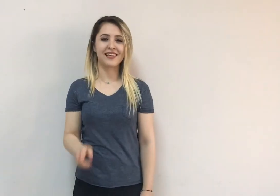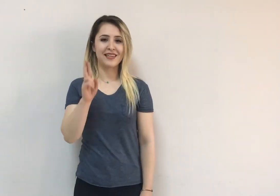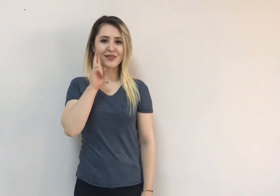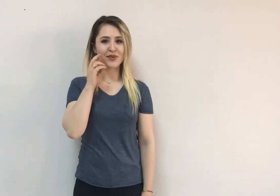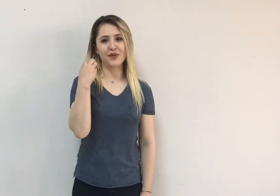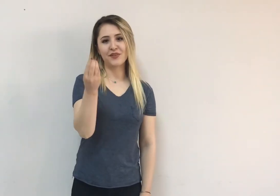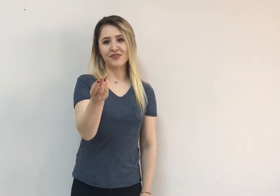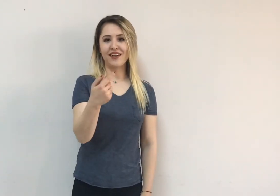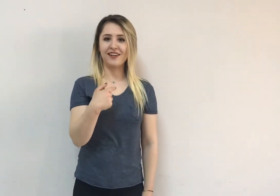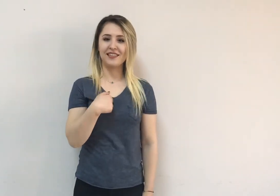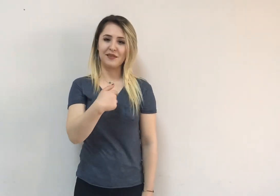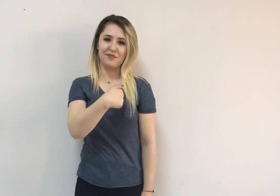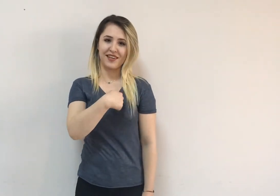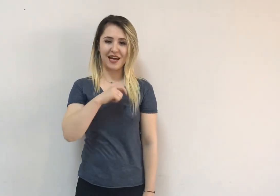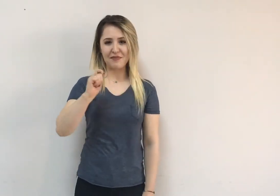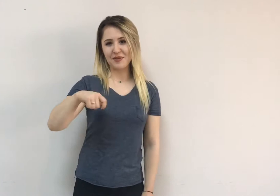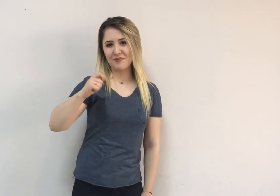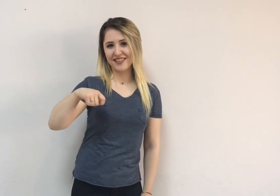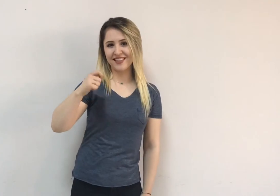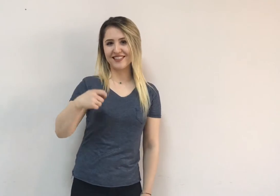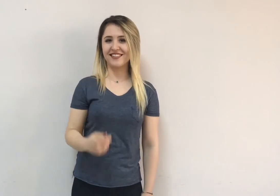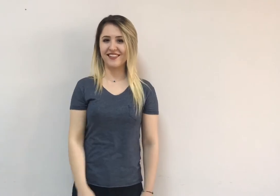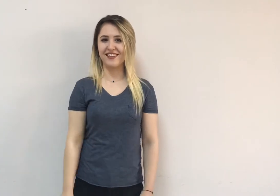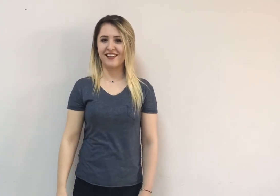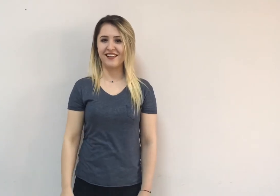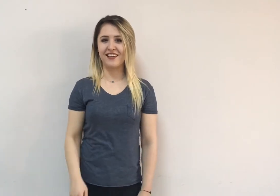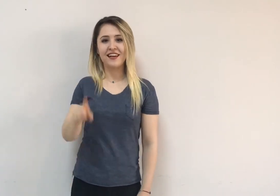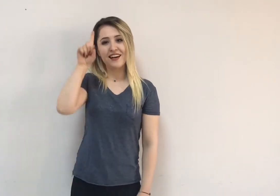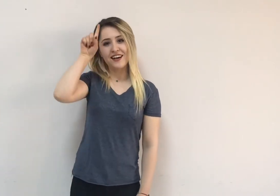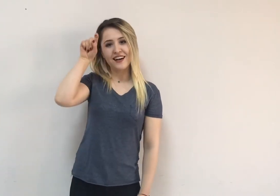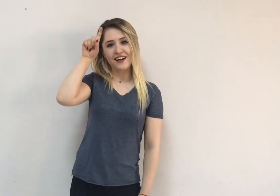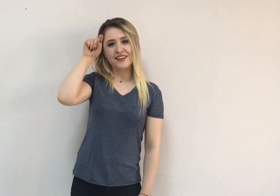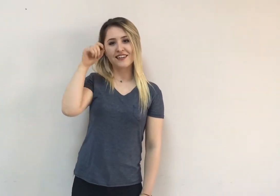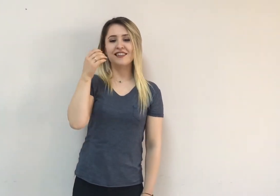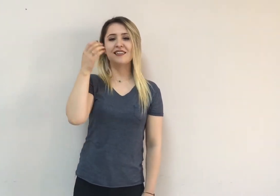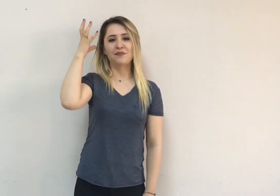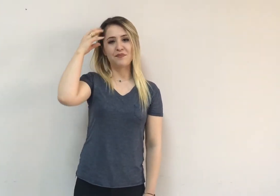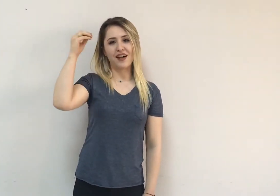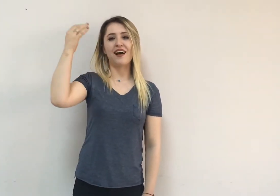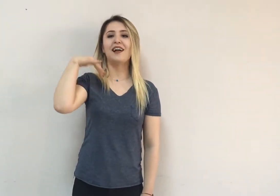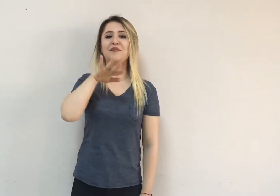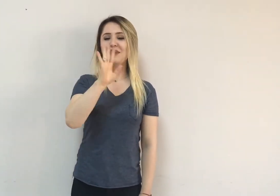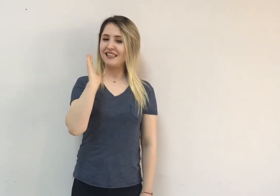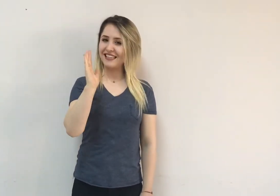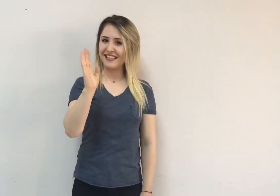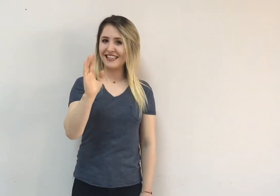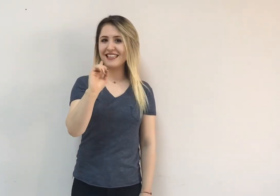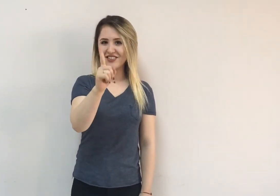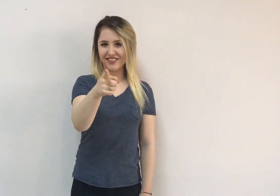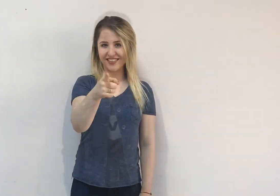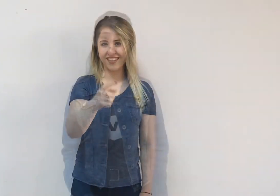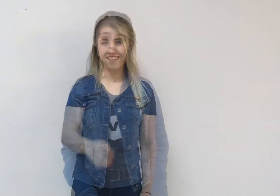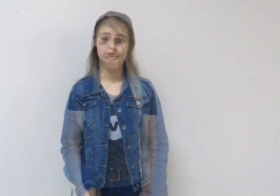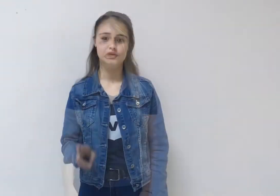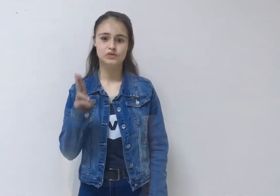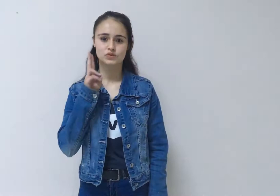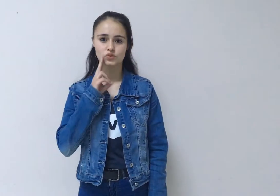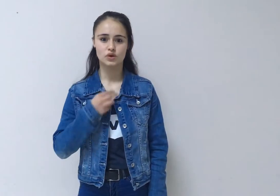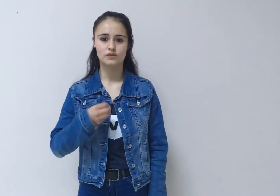Son derdim kalbimin işine, aklım ermedi gidişine. Son